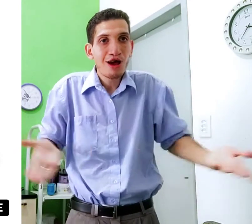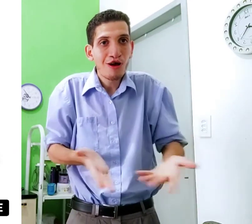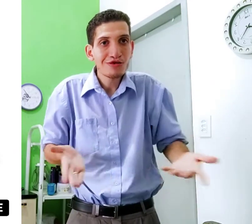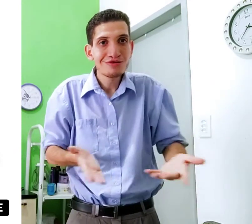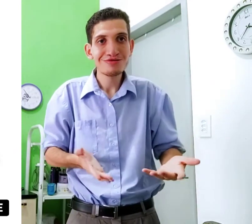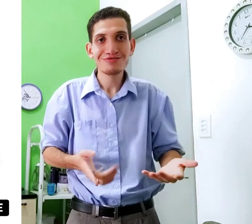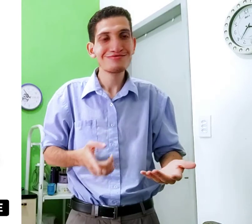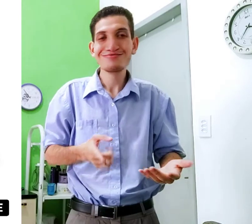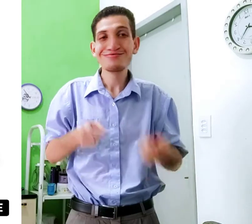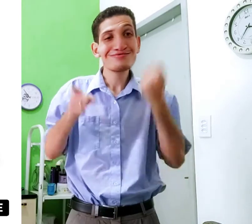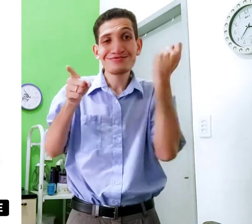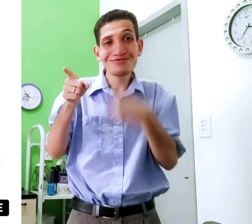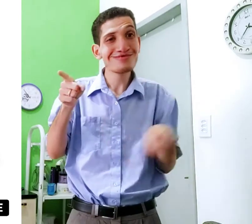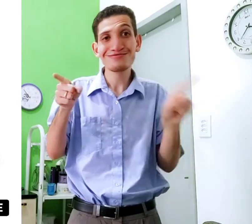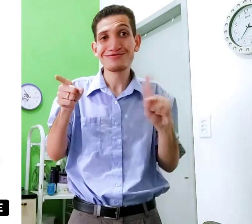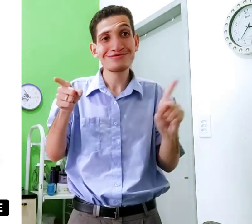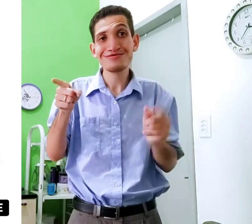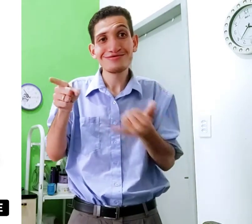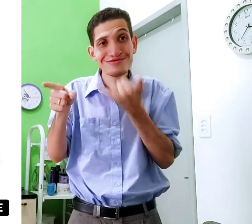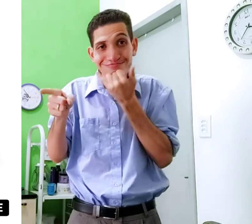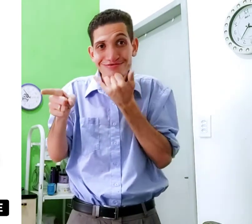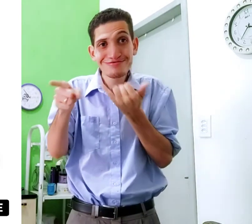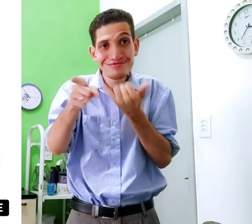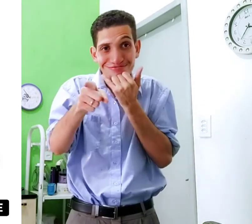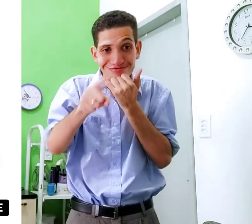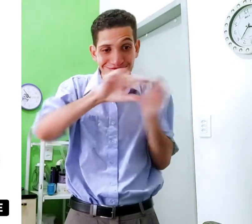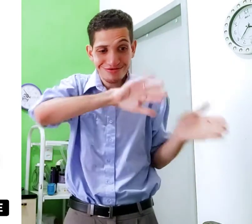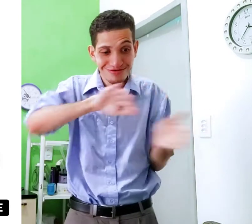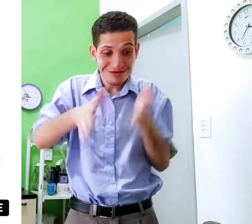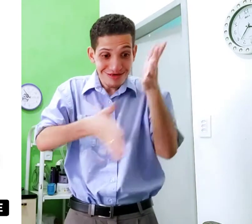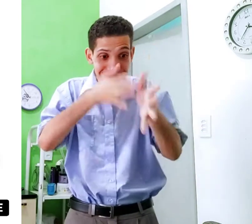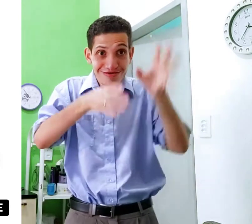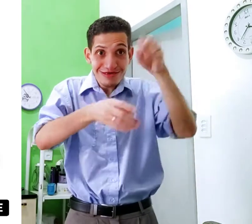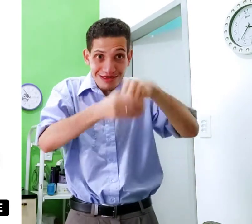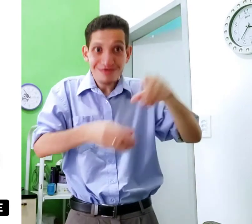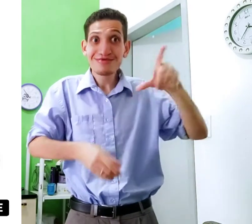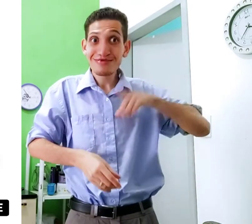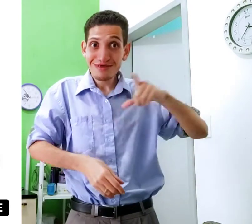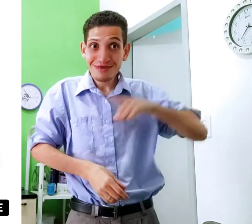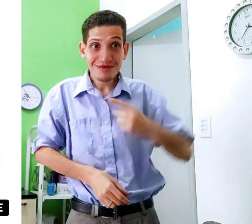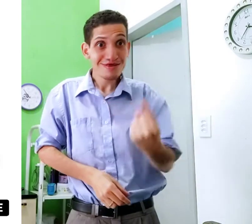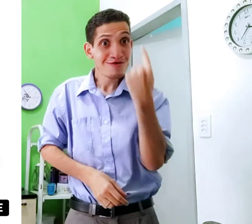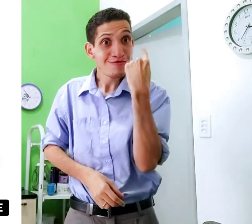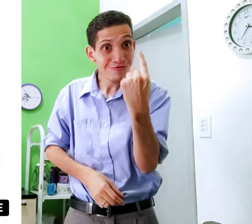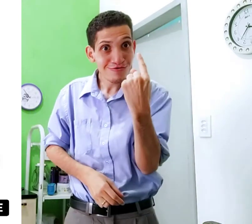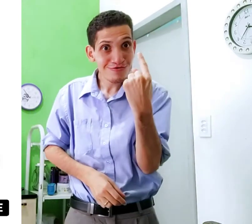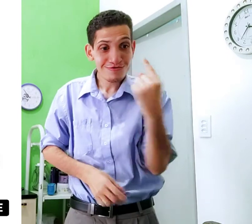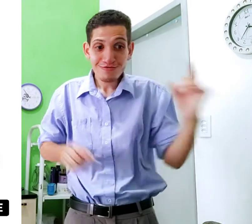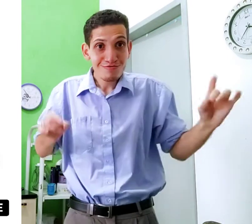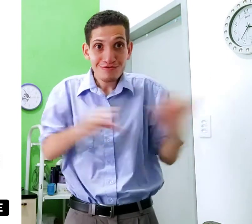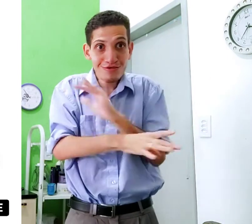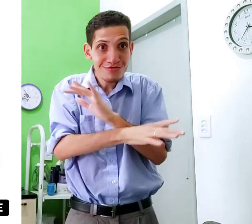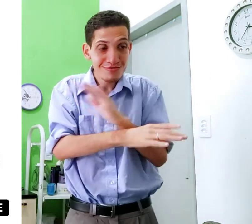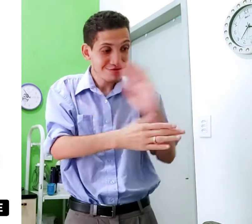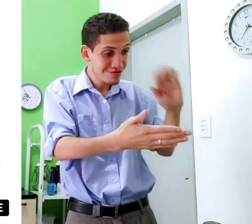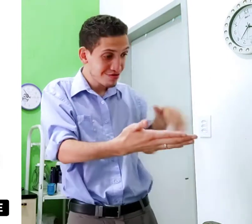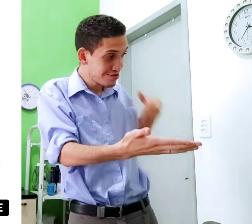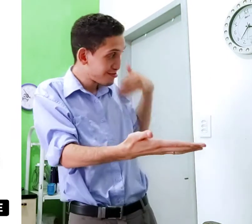até hoje Isso não precisa, desculpa, desculpa, deixa pra lá, lembras dentro, pronto, pronto,